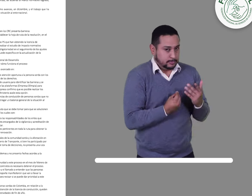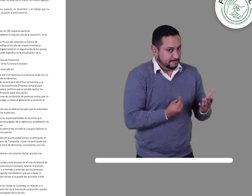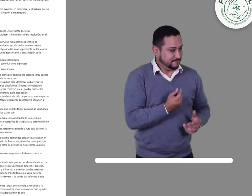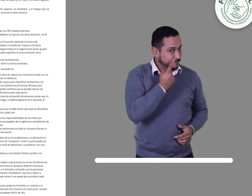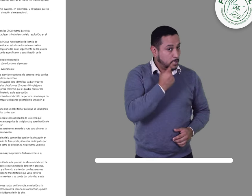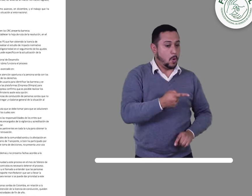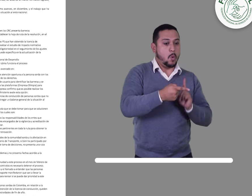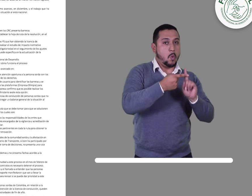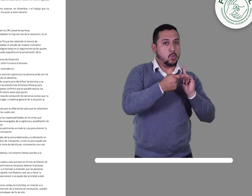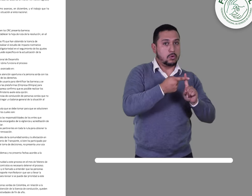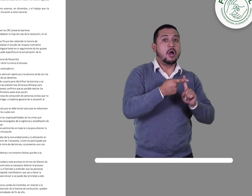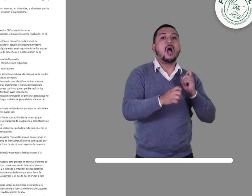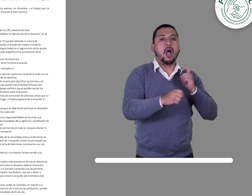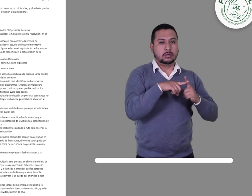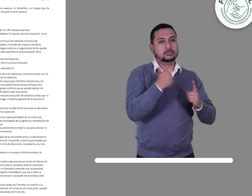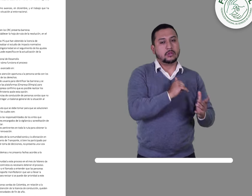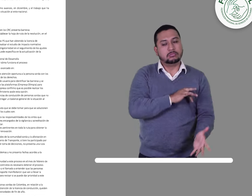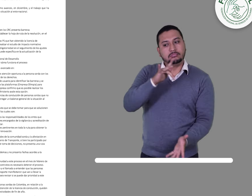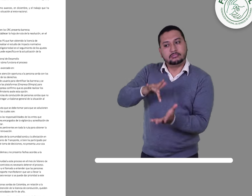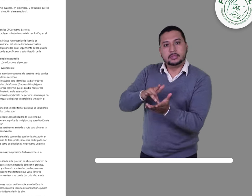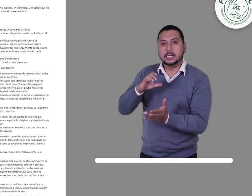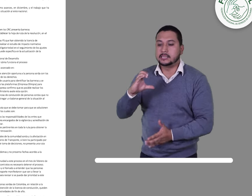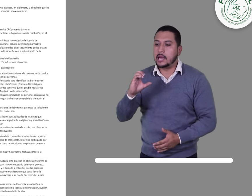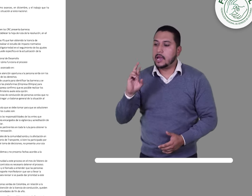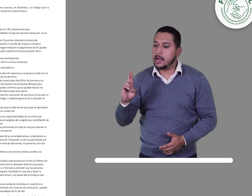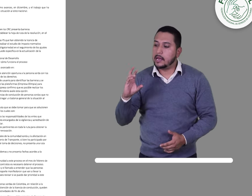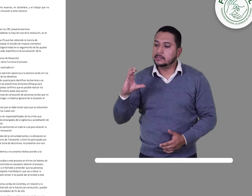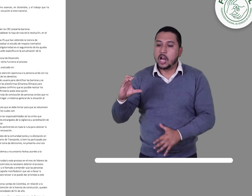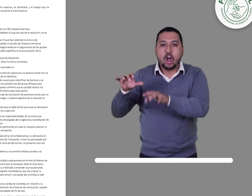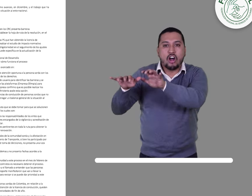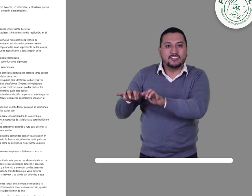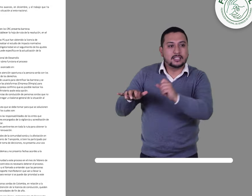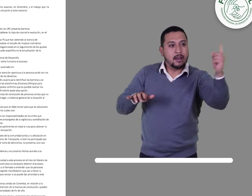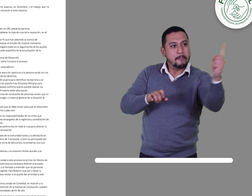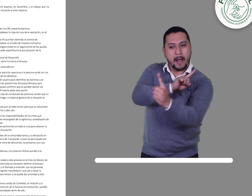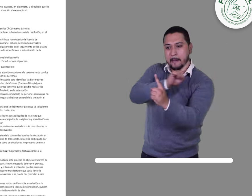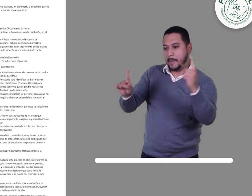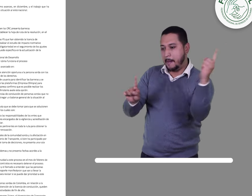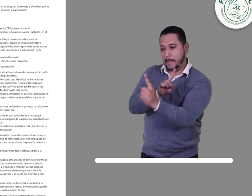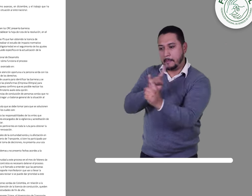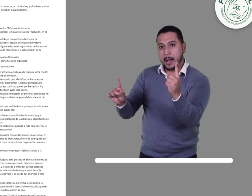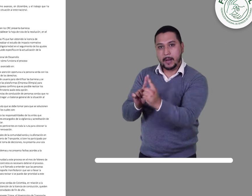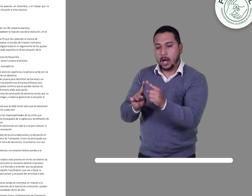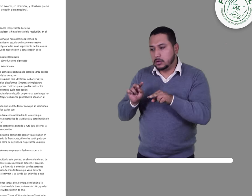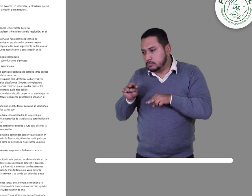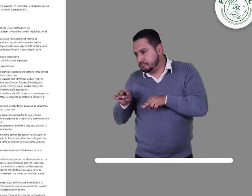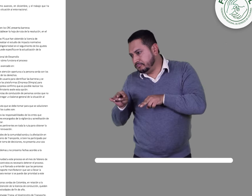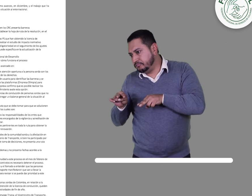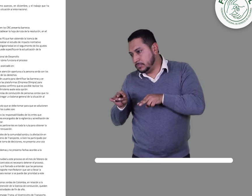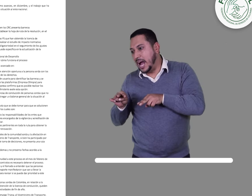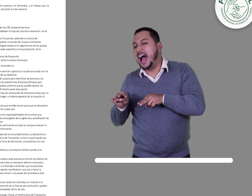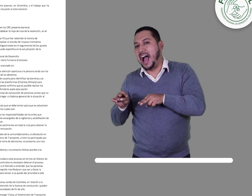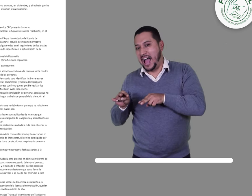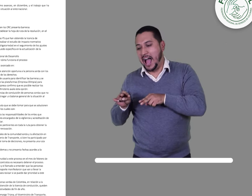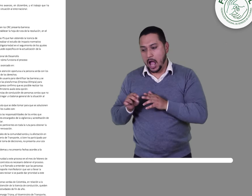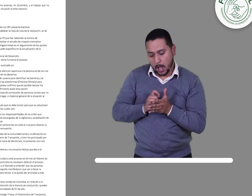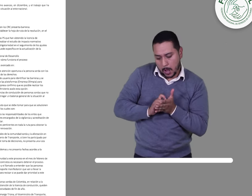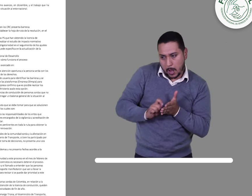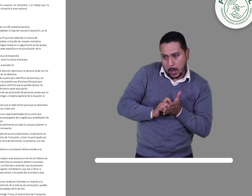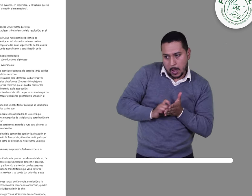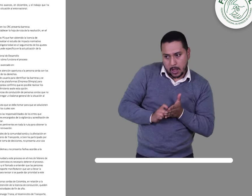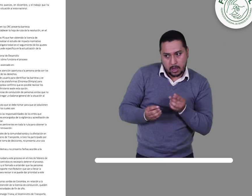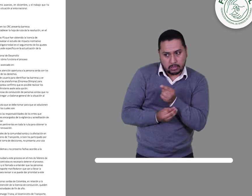1. Visitar un CRC para diseñar técnicamente la ruta de atención